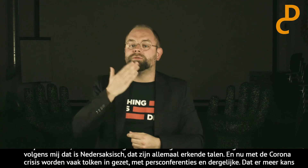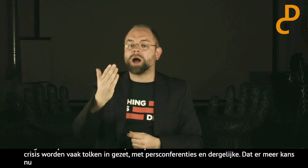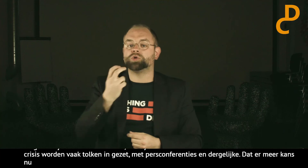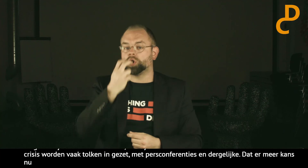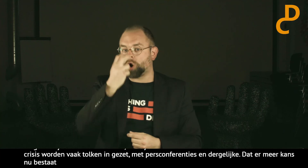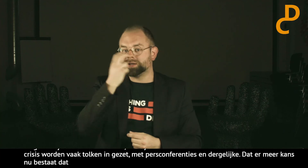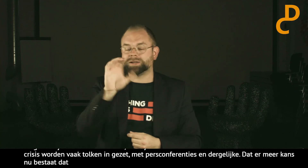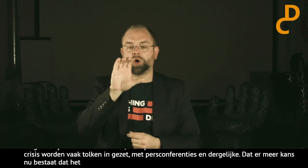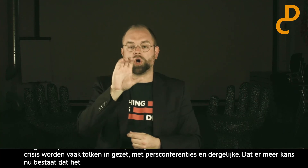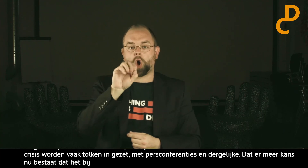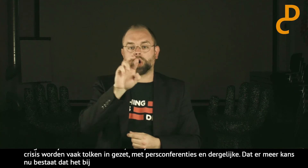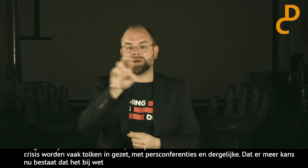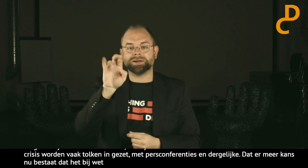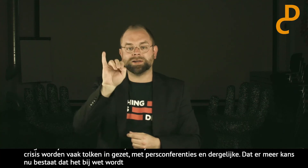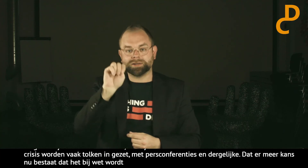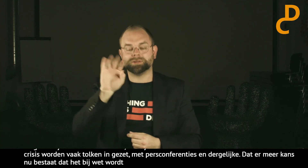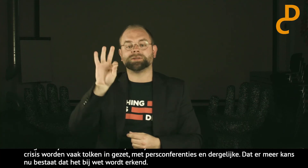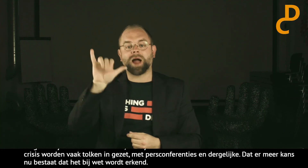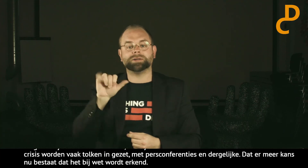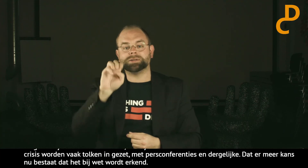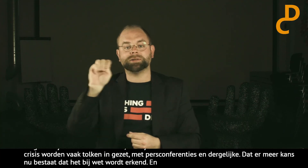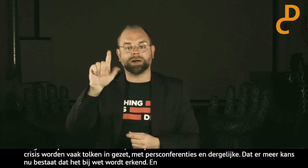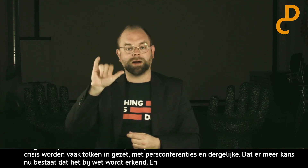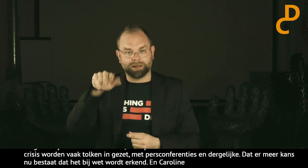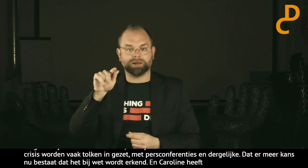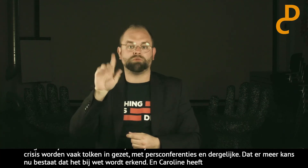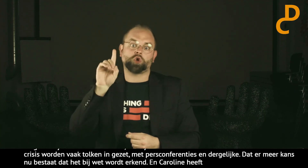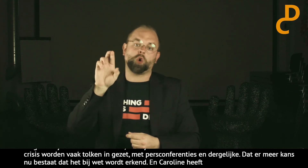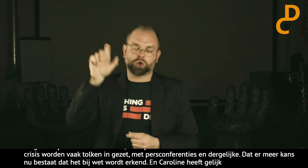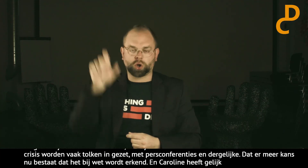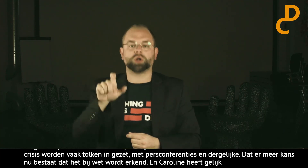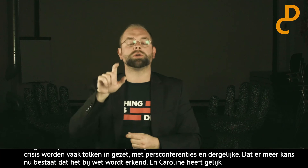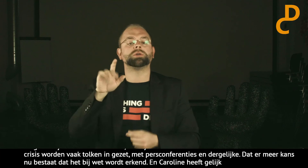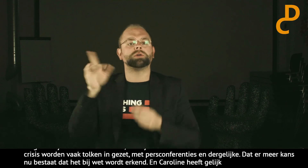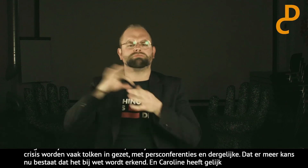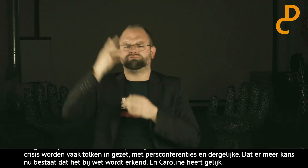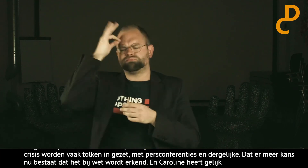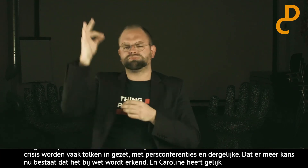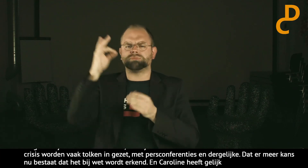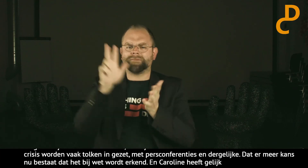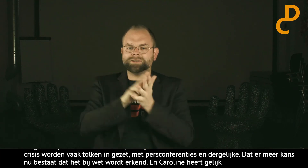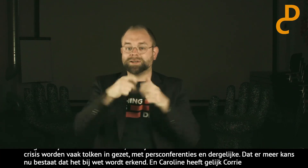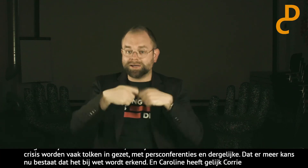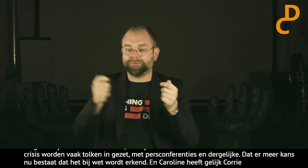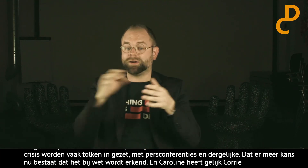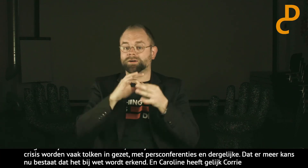heeft gelijk Corrie Tijsseling gevraagd, dokter Anders. Deskundige op de